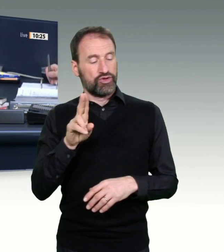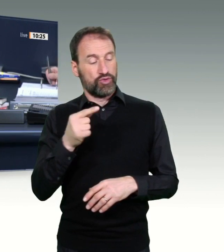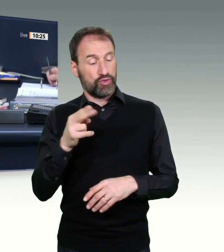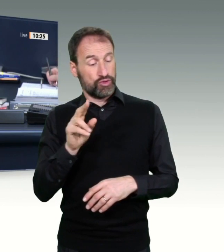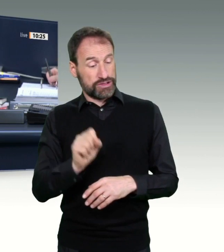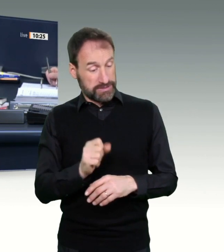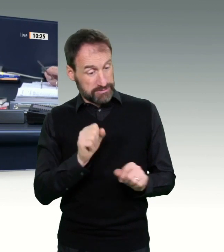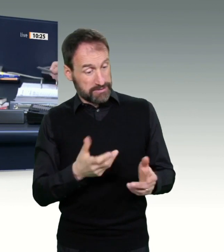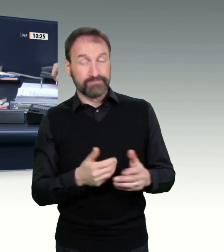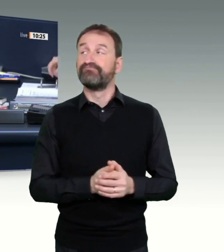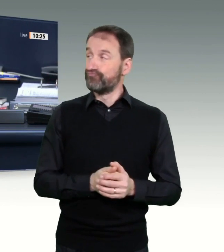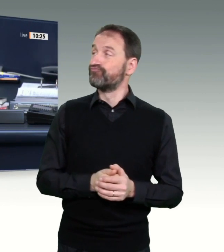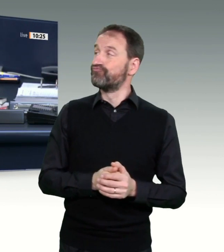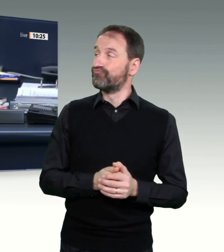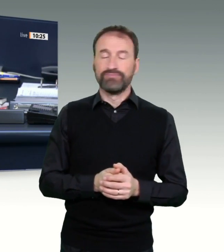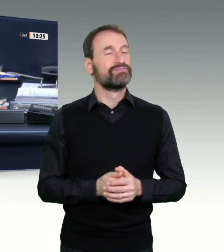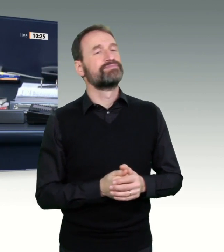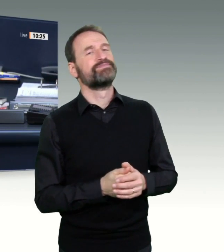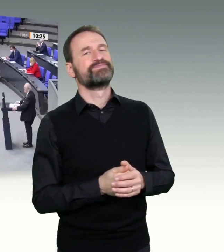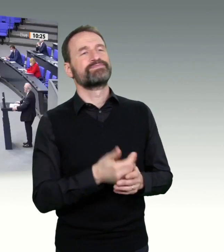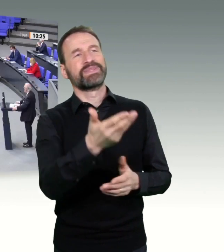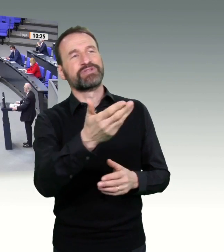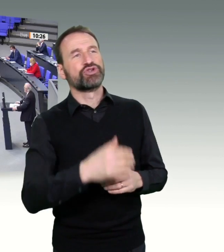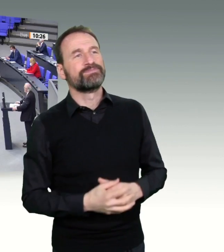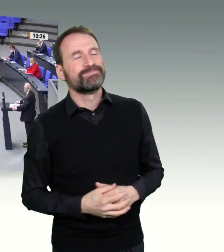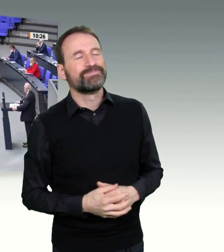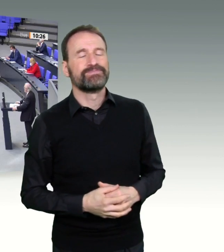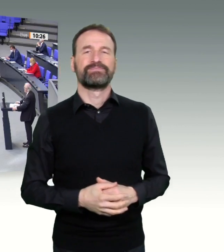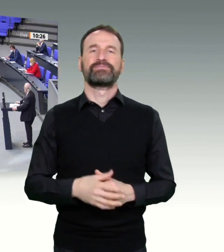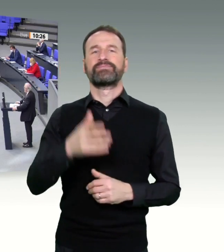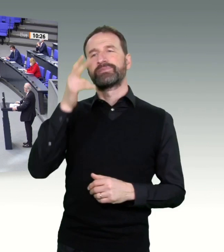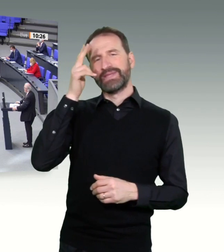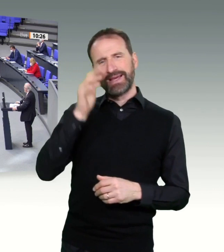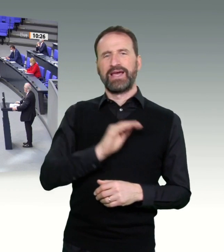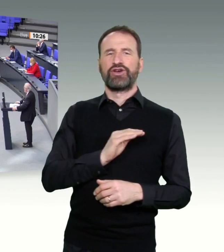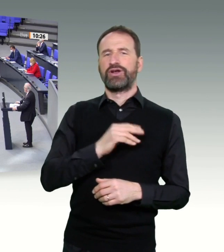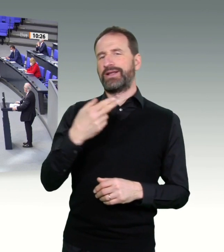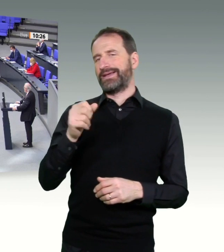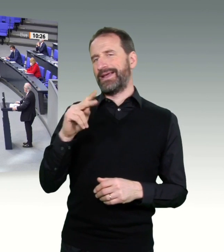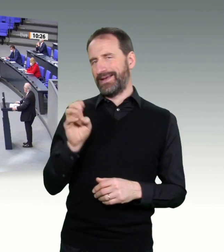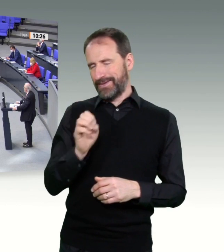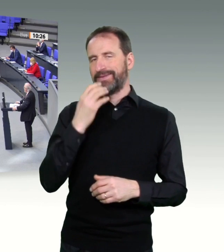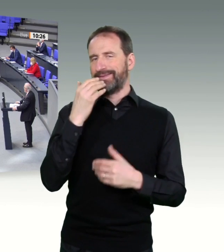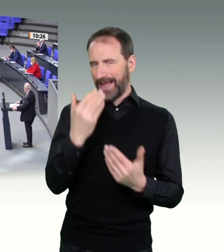Vielen Dank, Herr Kollege Henke, dass Sie die Frage zulassen. Stimmen Sie mir zu, dass Ihr zum Beispiel auch